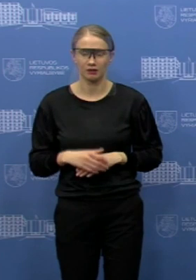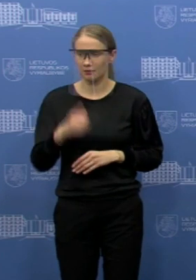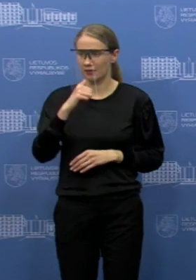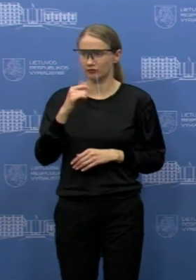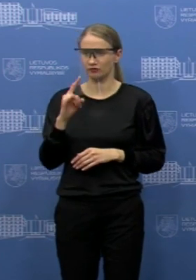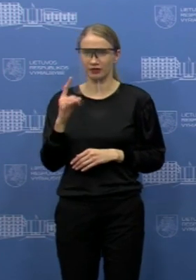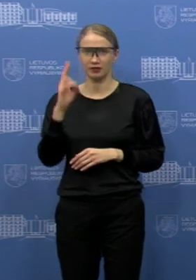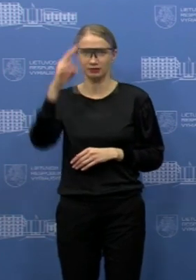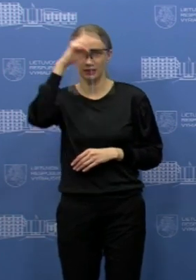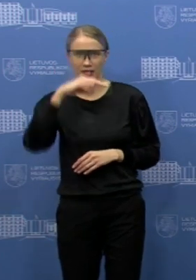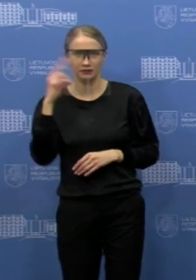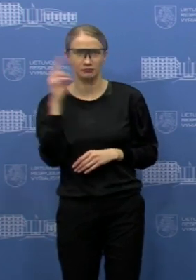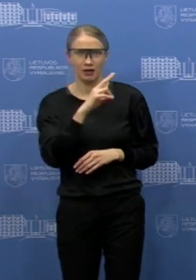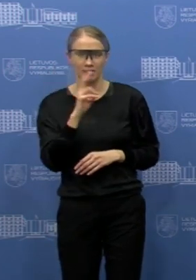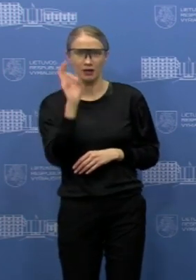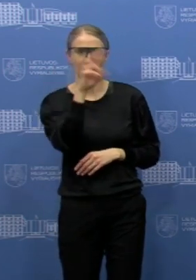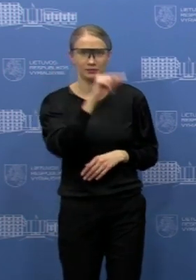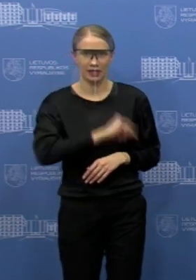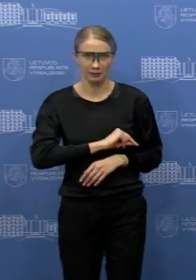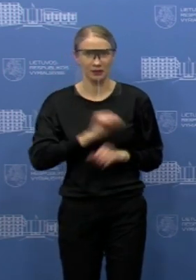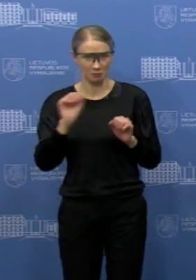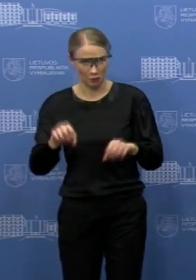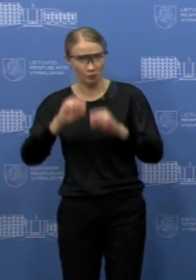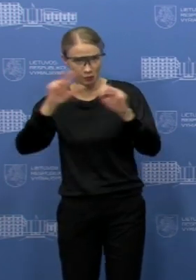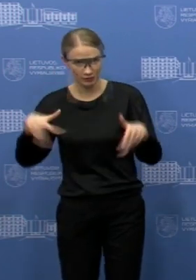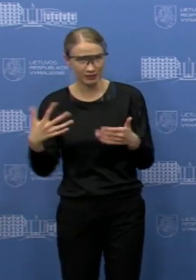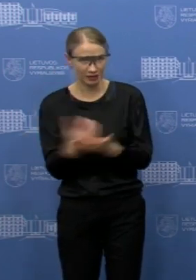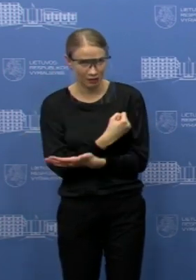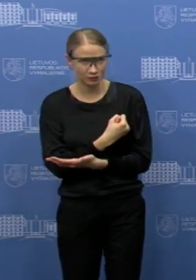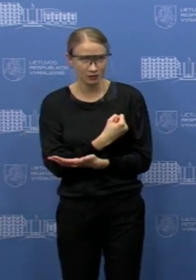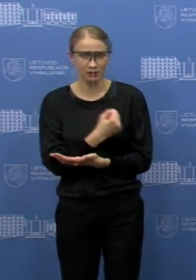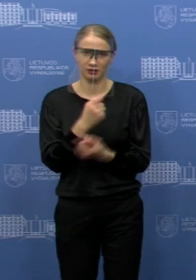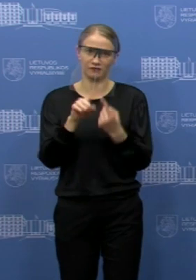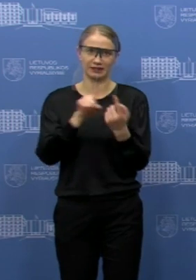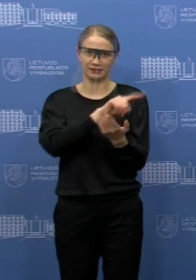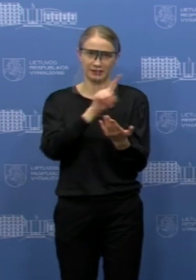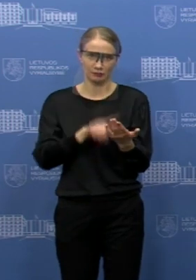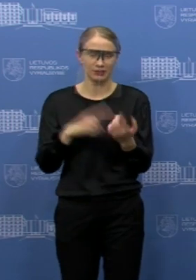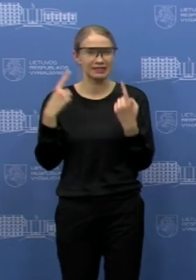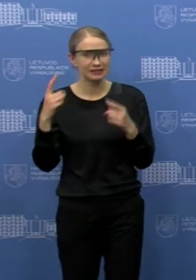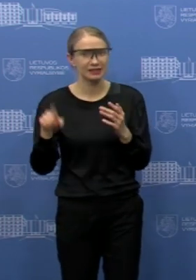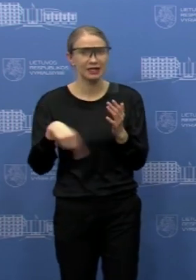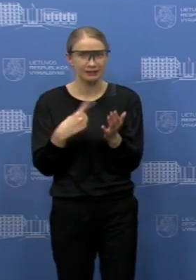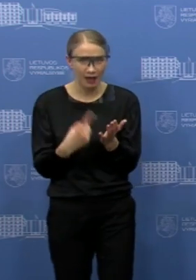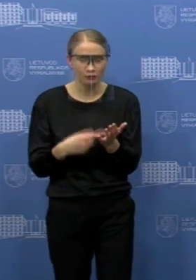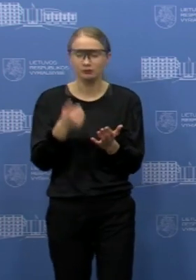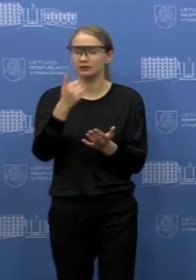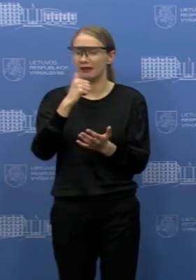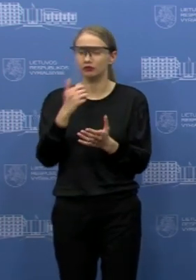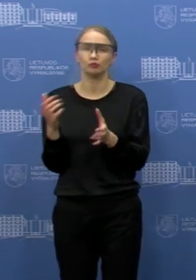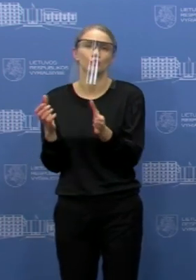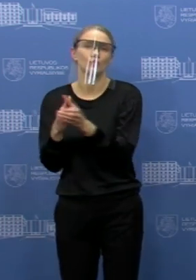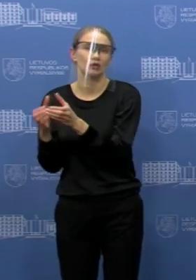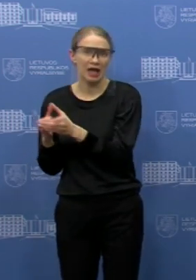tokių vaikų tėvai gali tikėtis gauti nedarbingumą vaikų priežiūrai. Tai būtų vienas klausimas, o kitas klausimas, kadangi neformalųjų